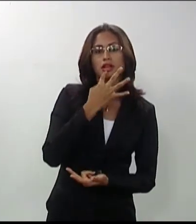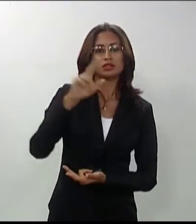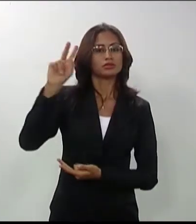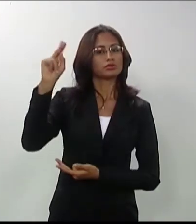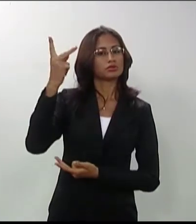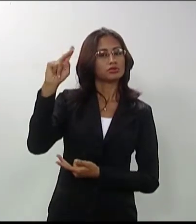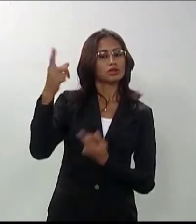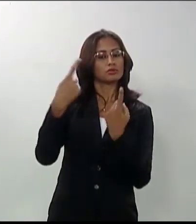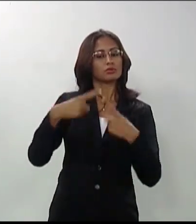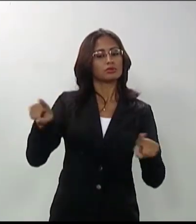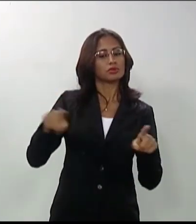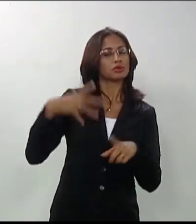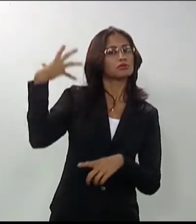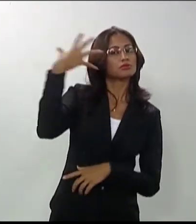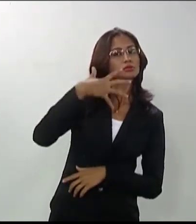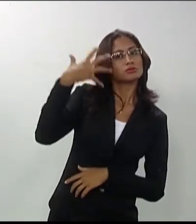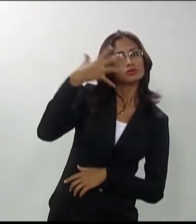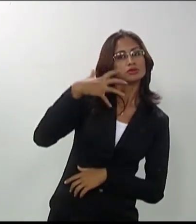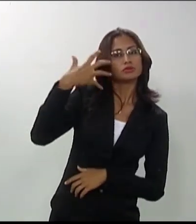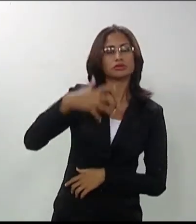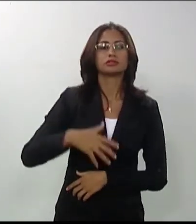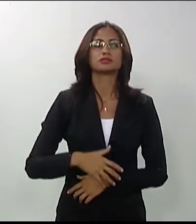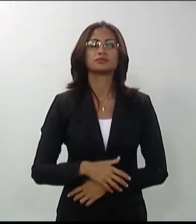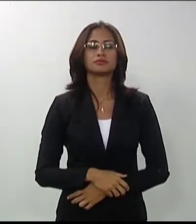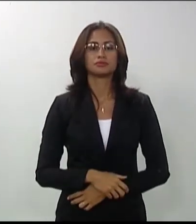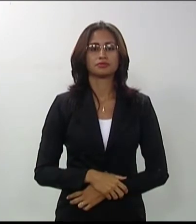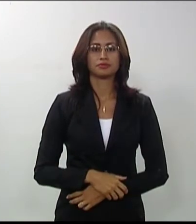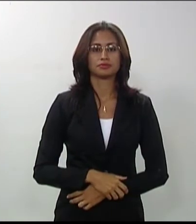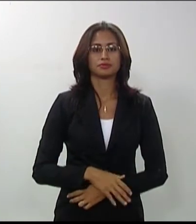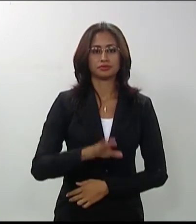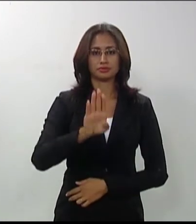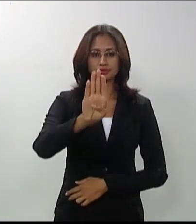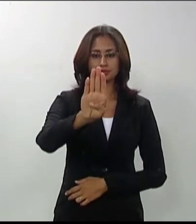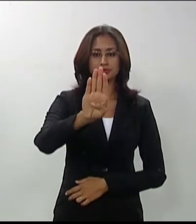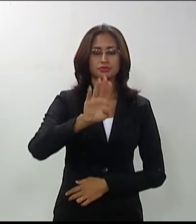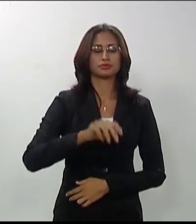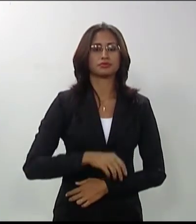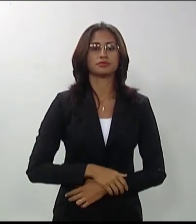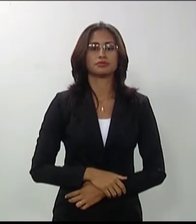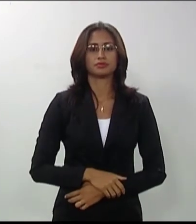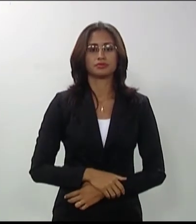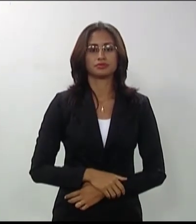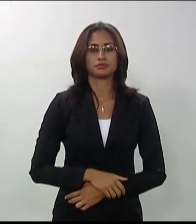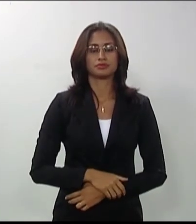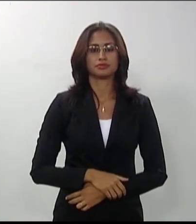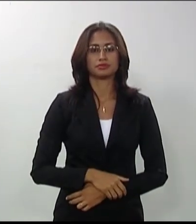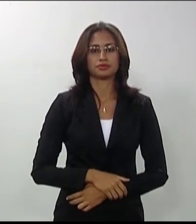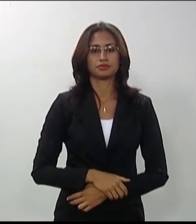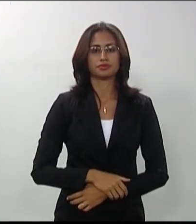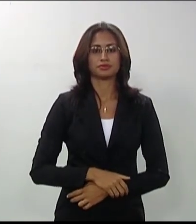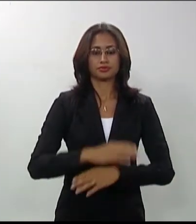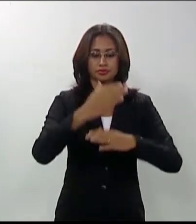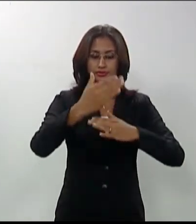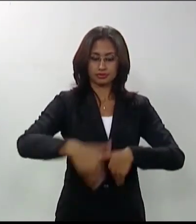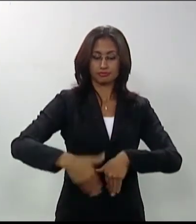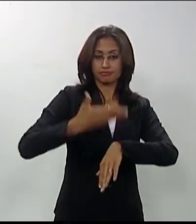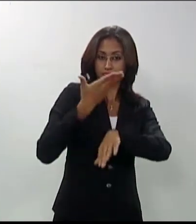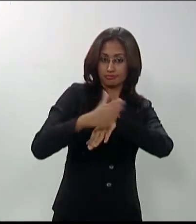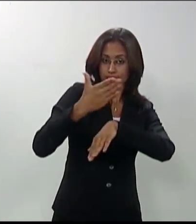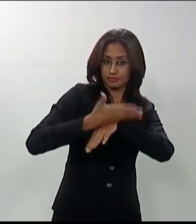chegar após as 8 horas, horário oficial local, não terá acesso ao local de realização das avaliações e estará automaticamente